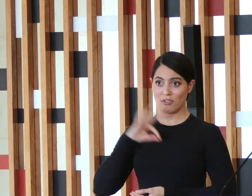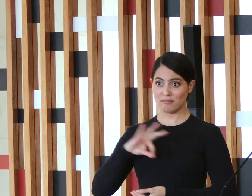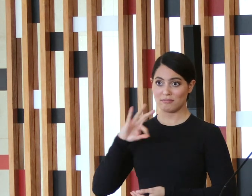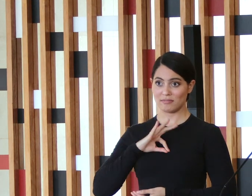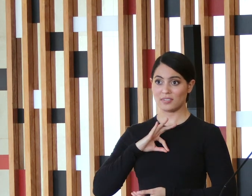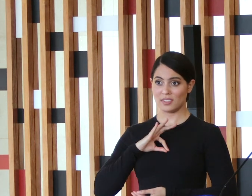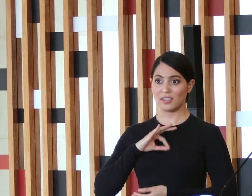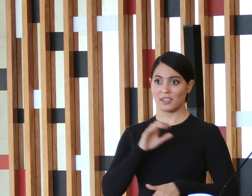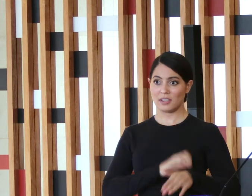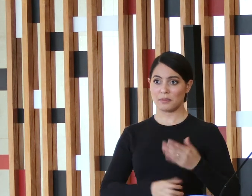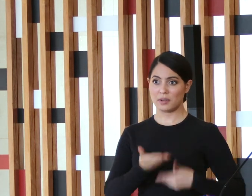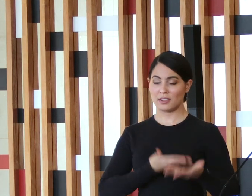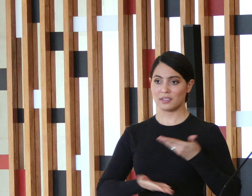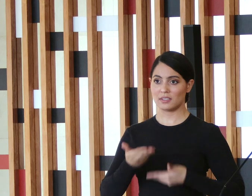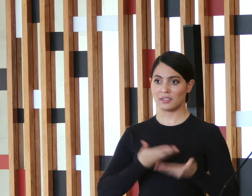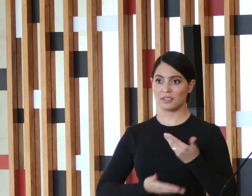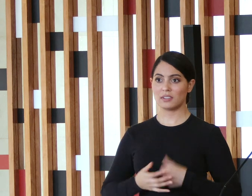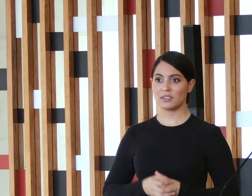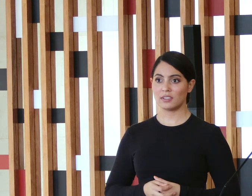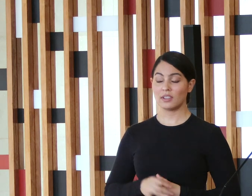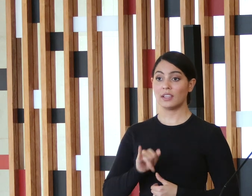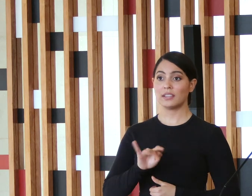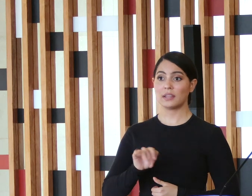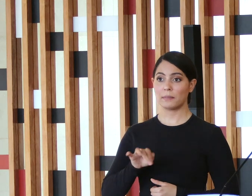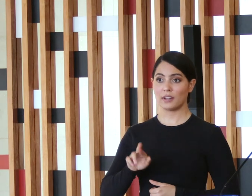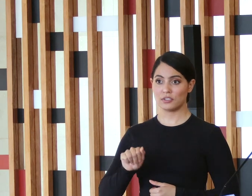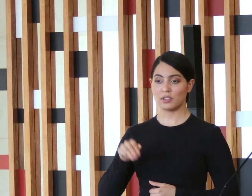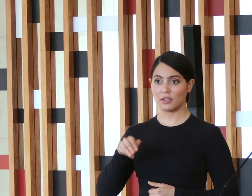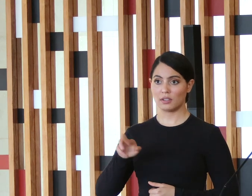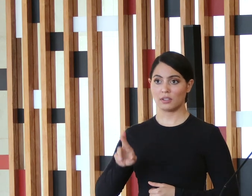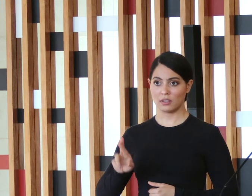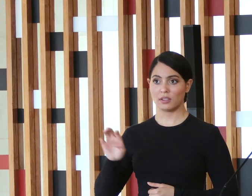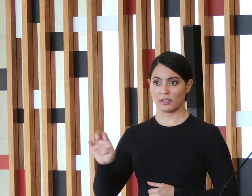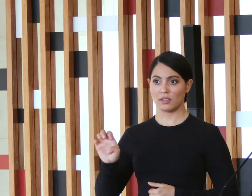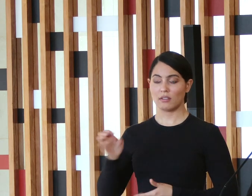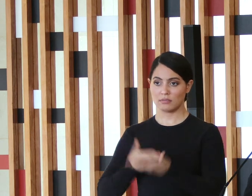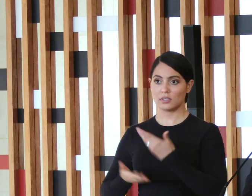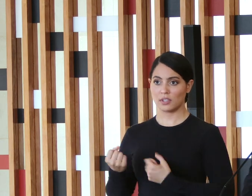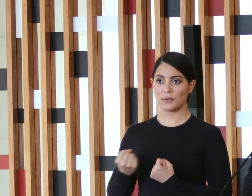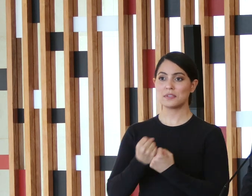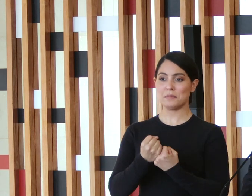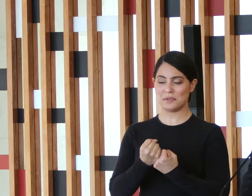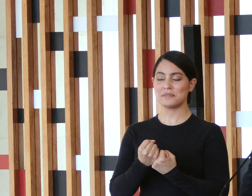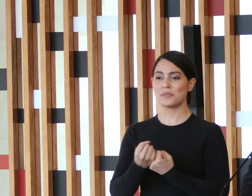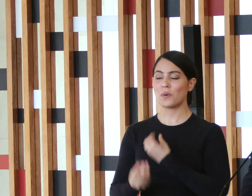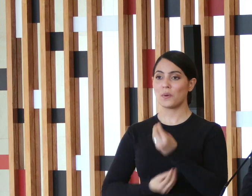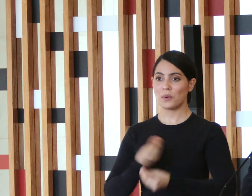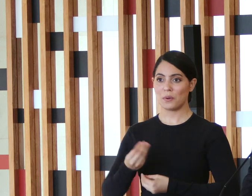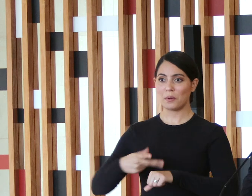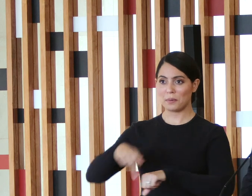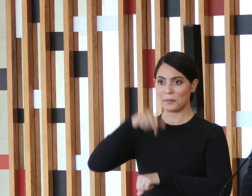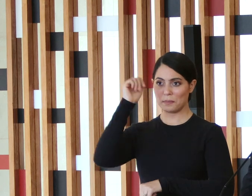O Itamaraty em colaboração com o Ministério das Minas e Energia tem contribuído para aprofundar a participação do Brasil nos mercados